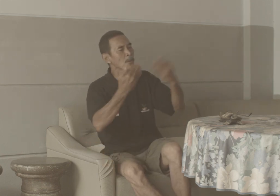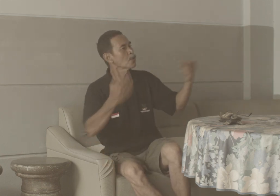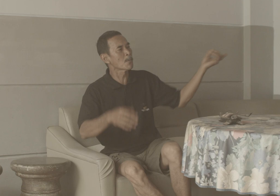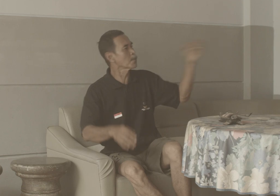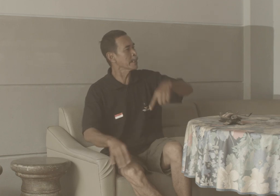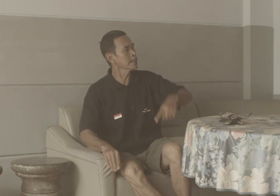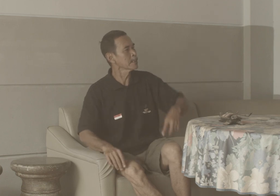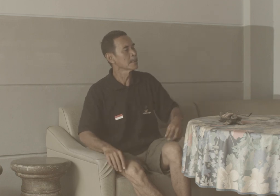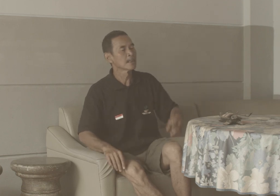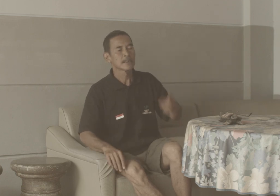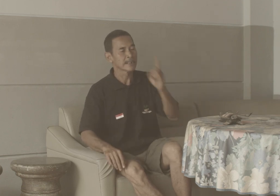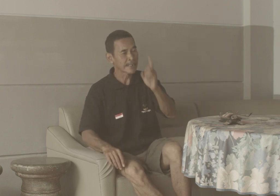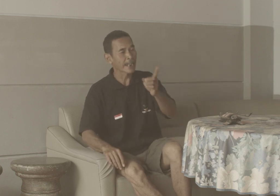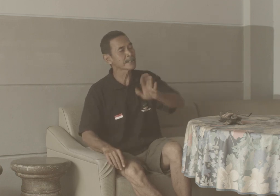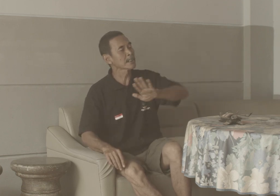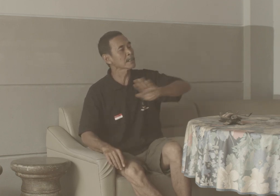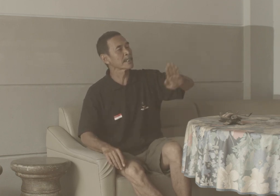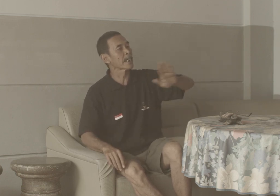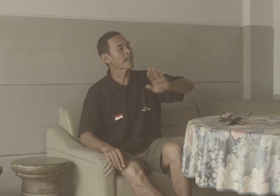Ngomong Dia ini tetap jalan